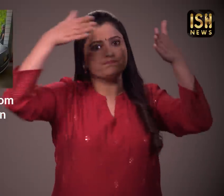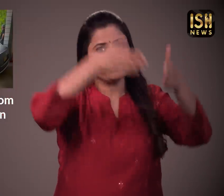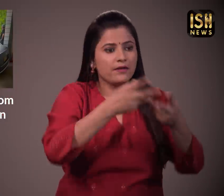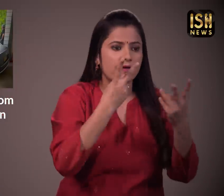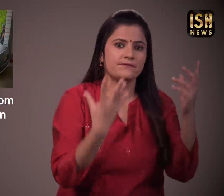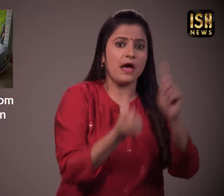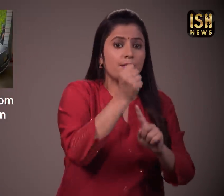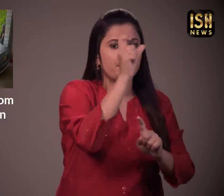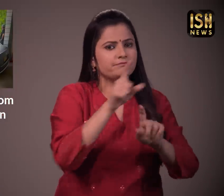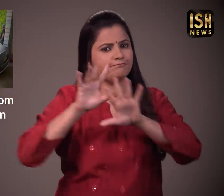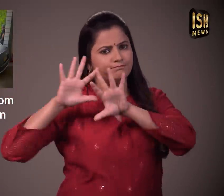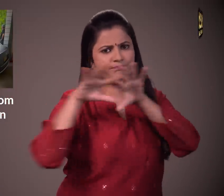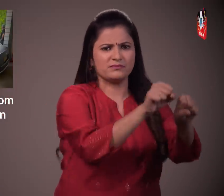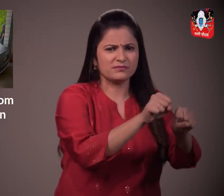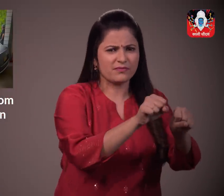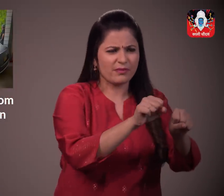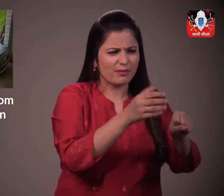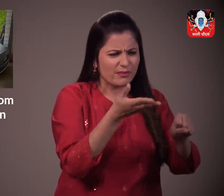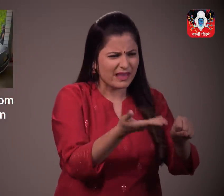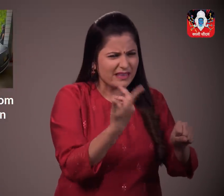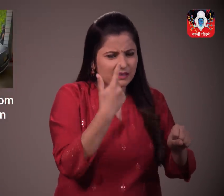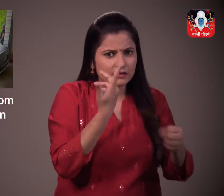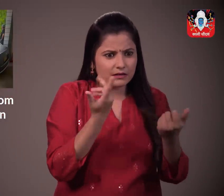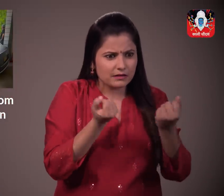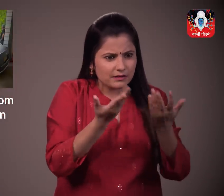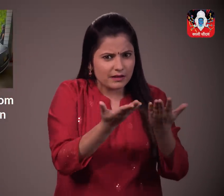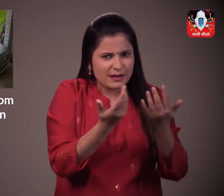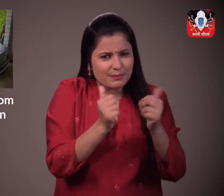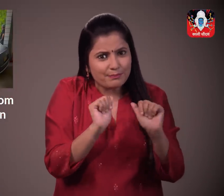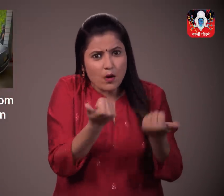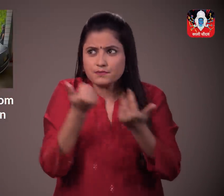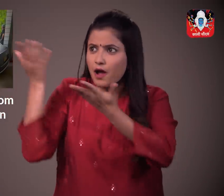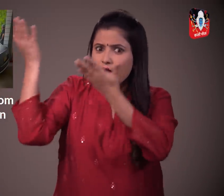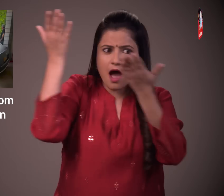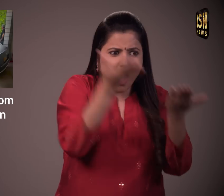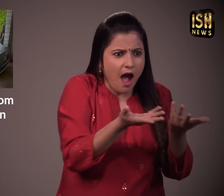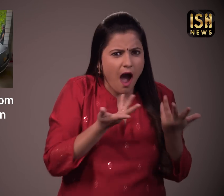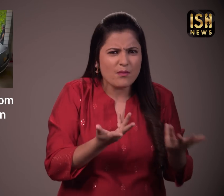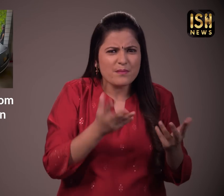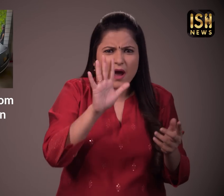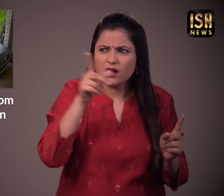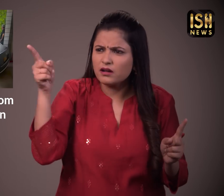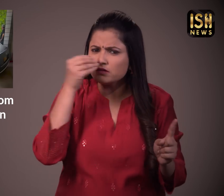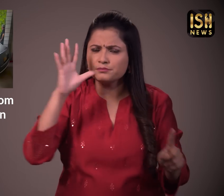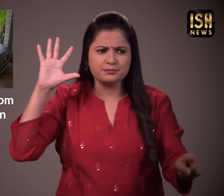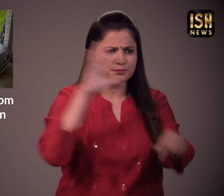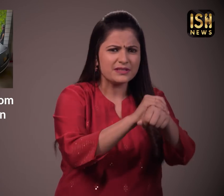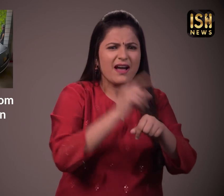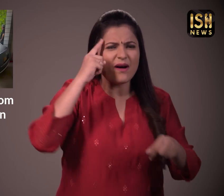ने अधिकारियों ने भी घर पर छापा मारा और मालिक को पकड़ा हाला कि वह हैरान थे कि कार पाकिस्तान कहसे पहुंची प्रिटिन के अधिकारी